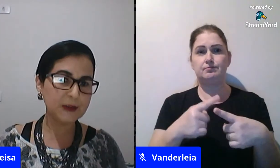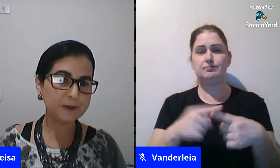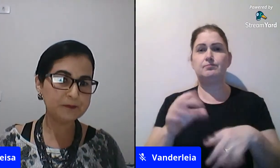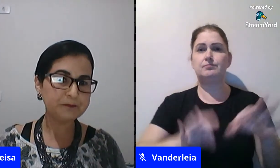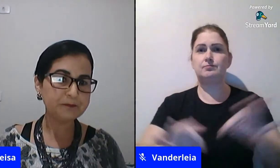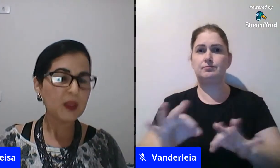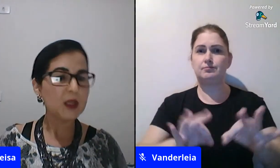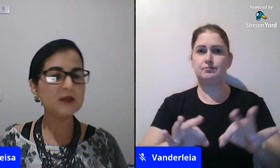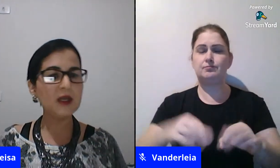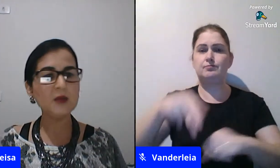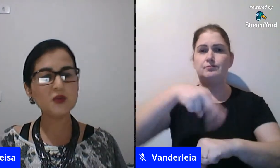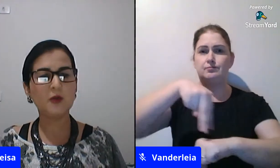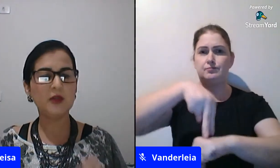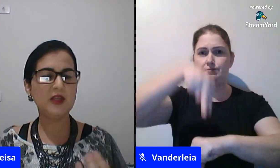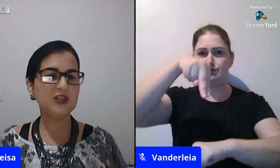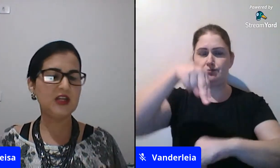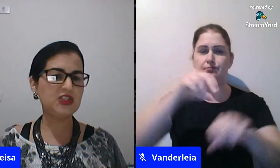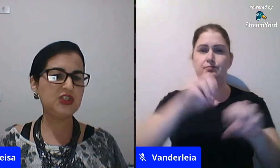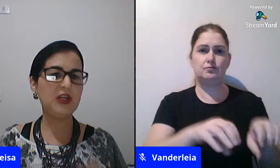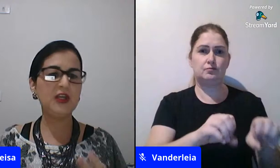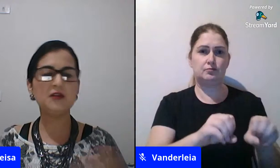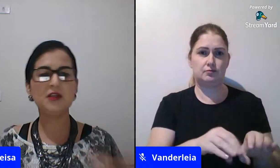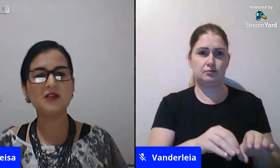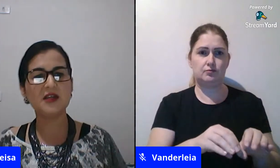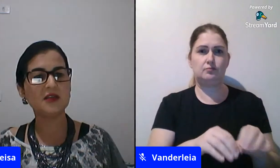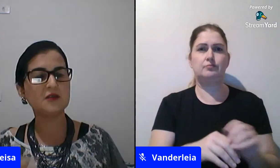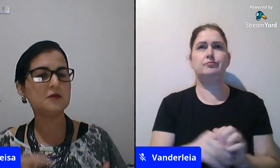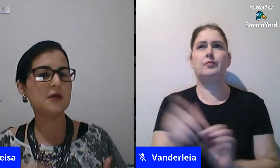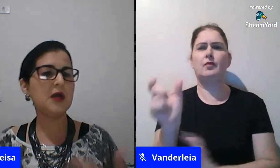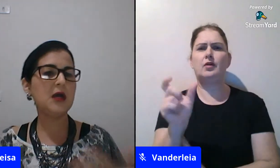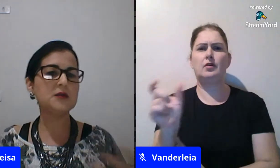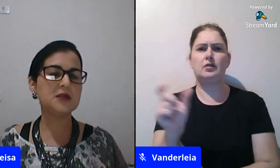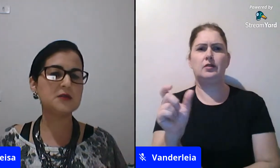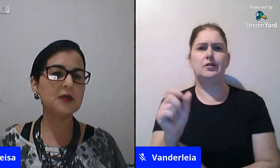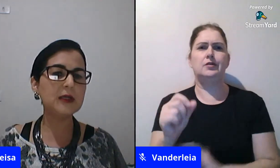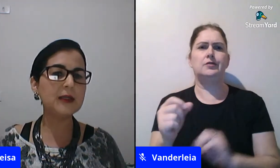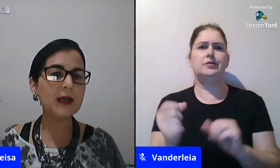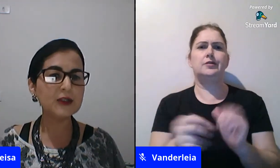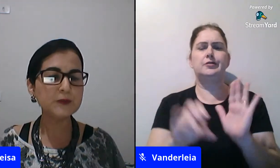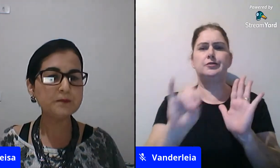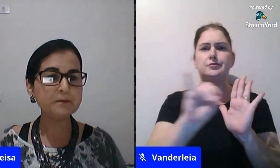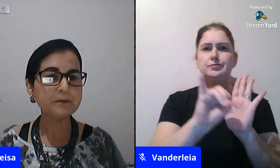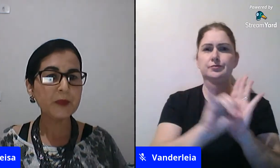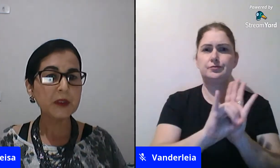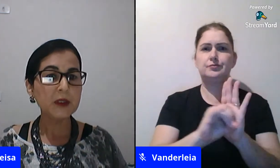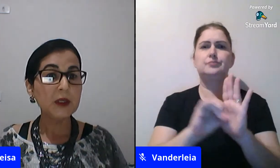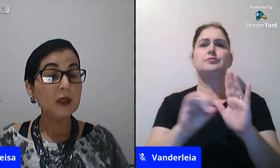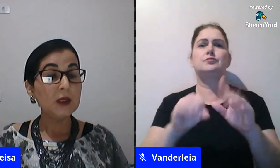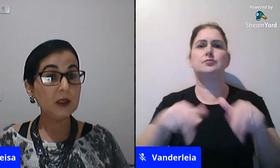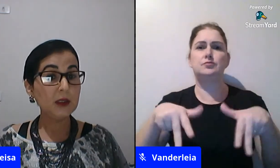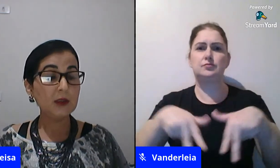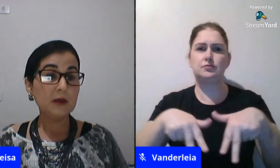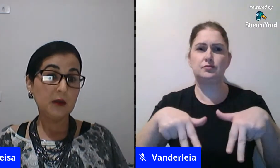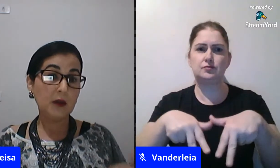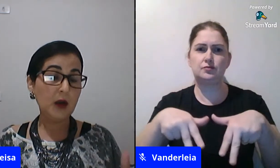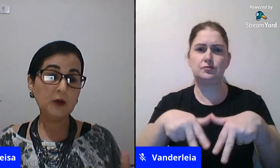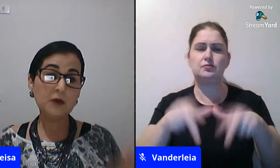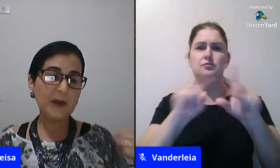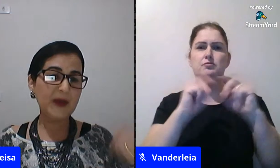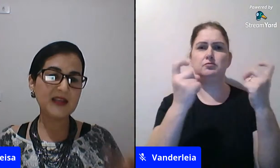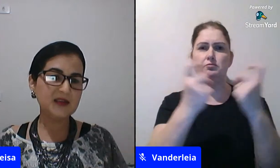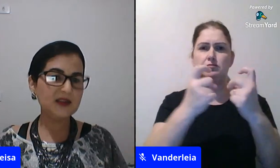educação termos como identidade de gênero identidade sexual sexualidade e